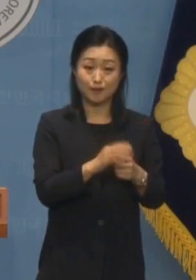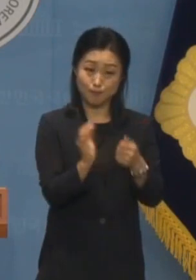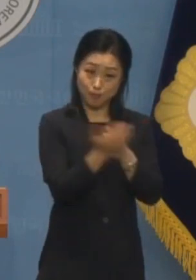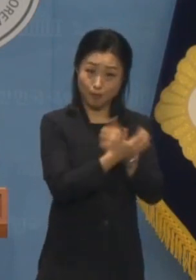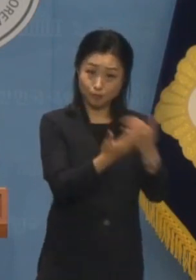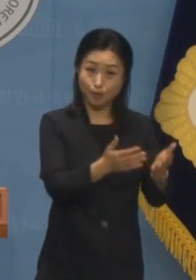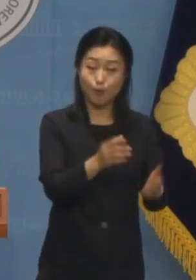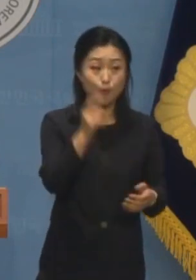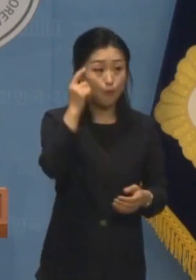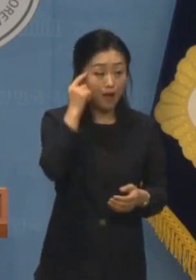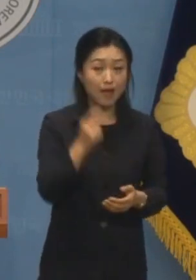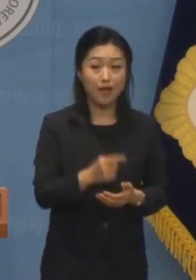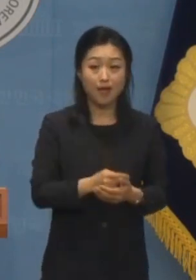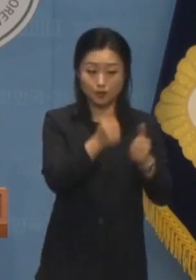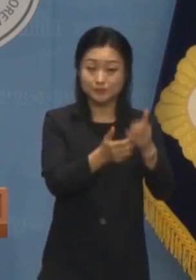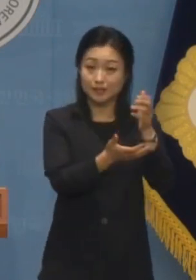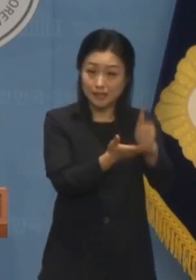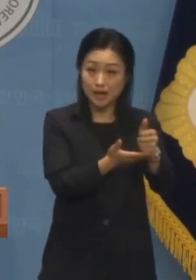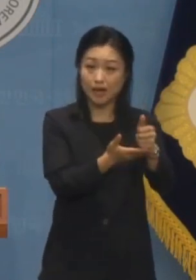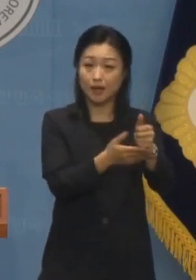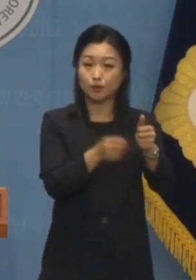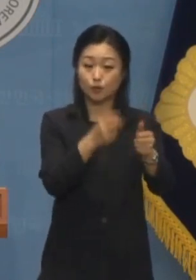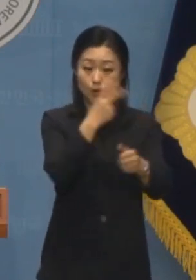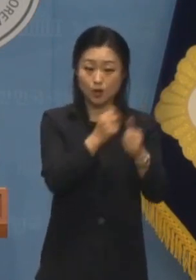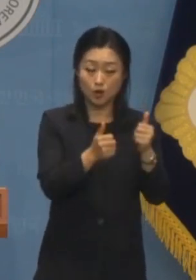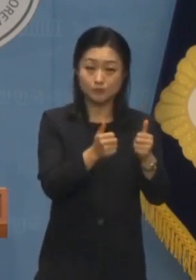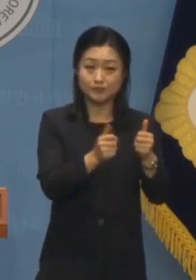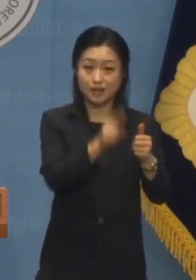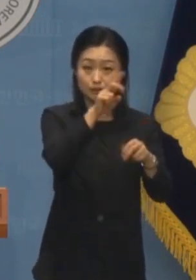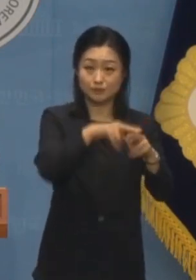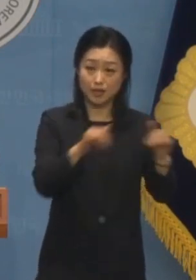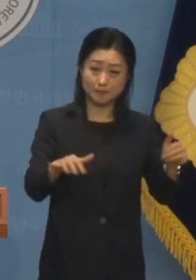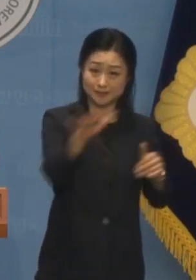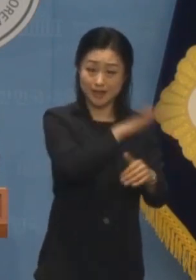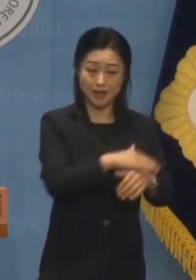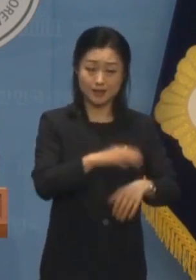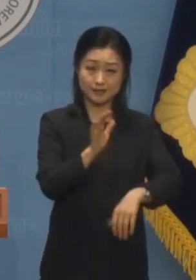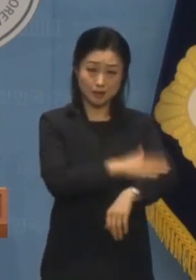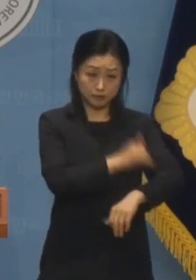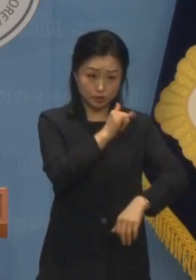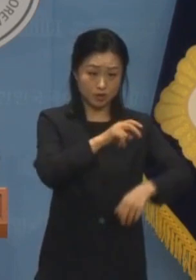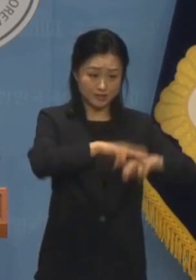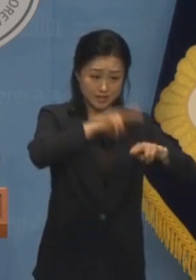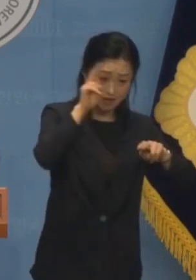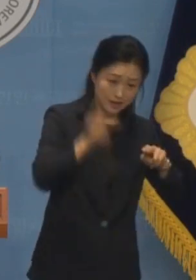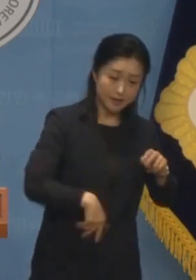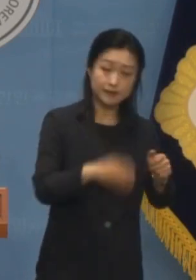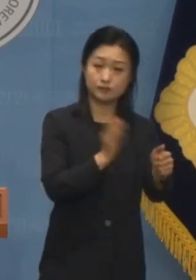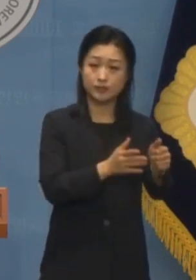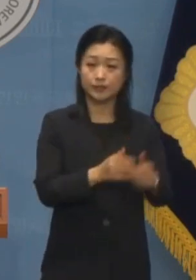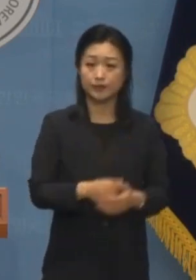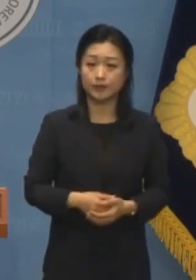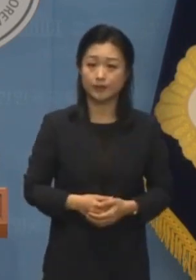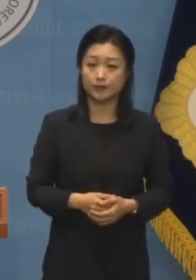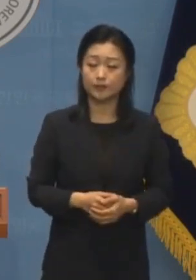서울중앙지검장으로 검찰 수뇌부 모두가 책임지고 울러나야 합니다